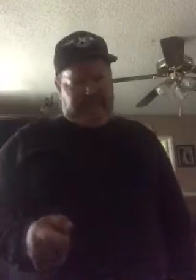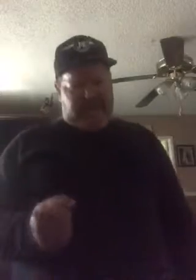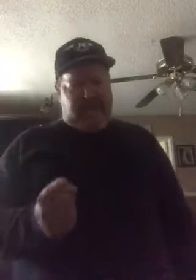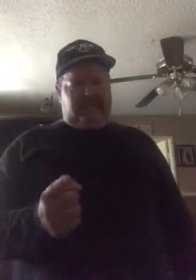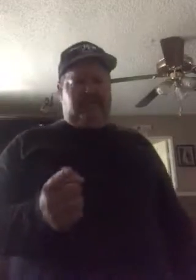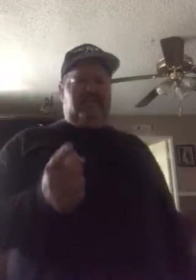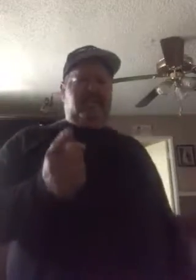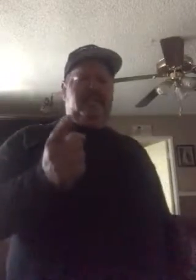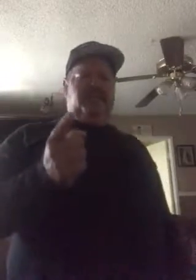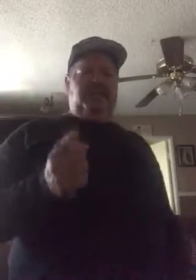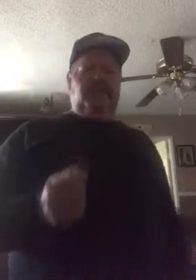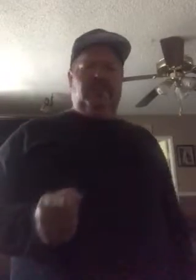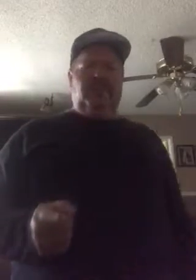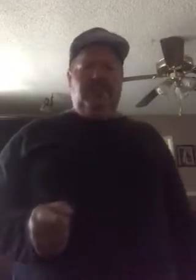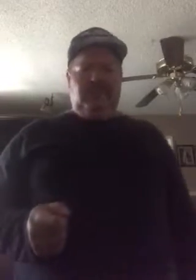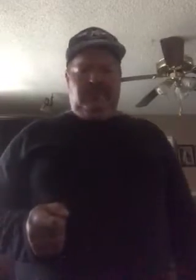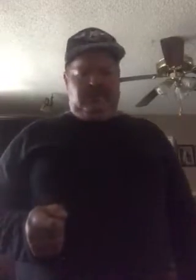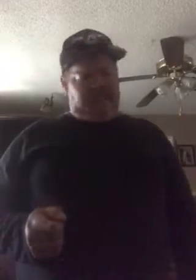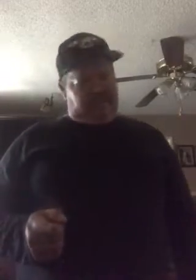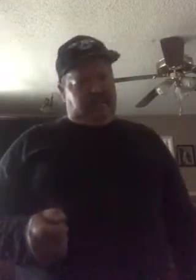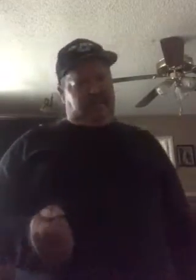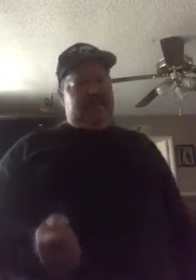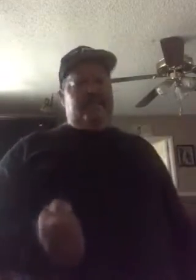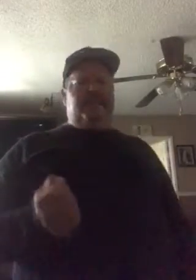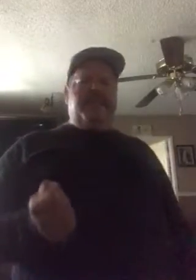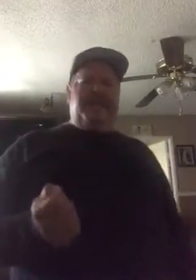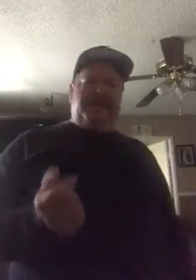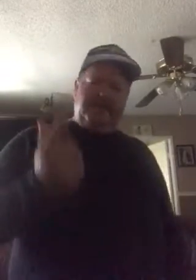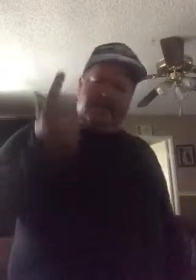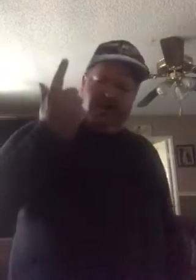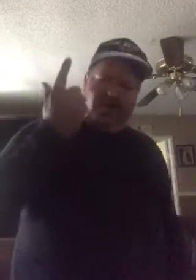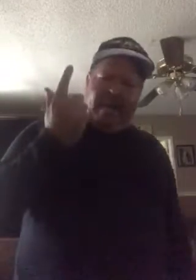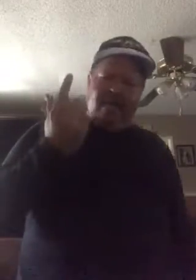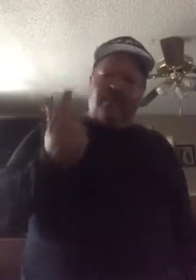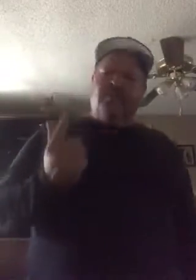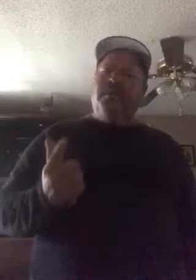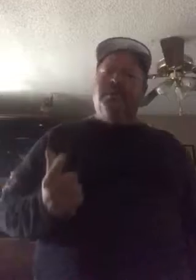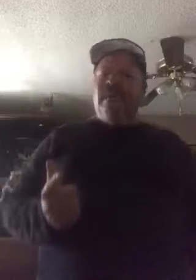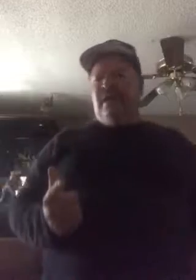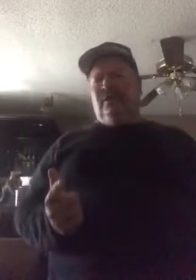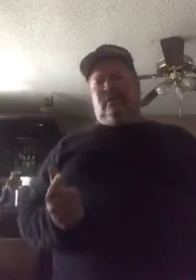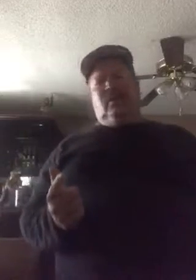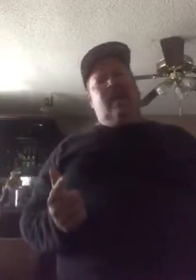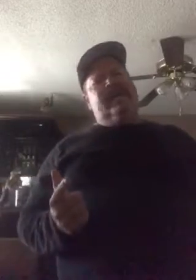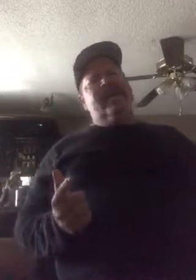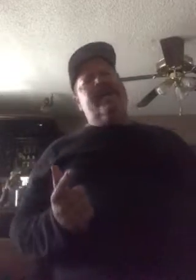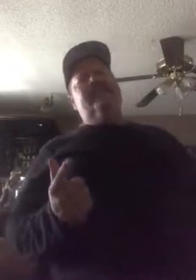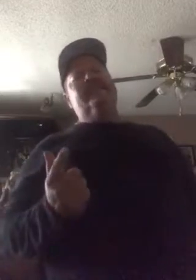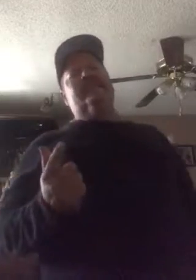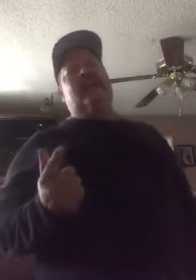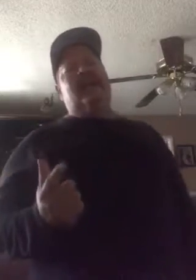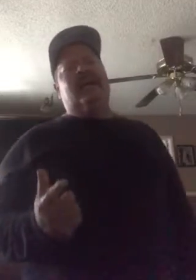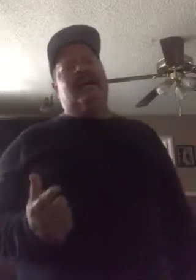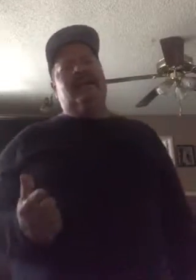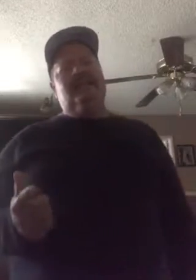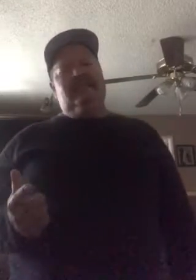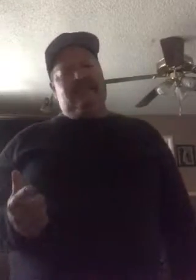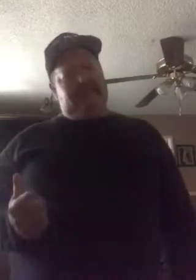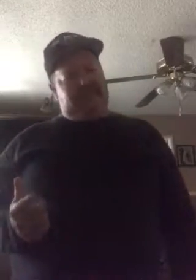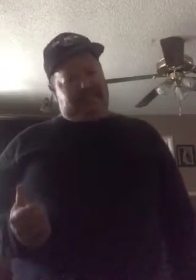Llegaste tú y volví a mi juventud a los cuarenta Y